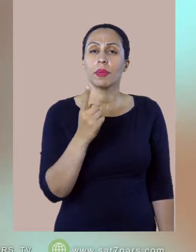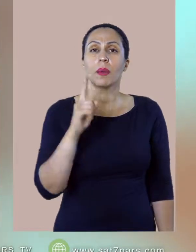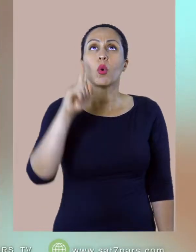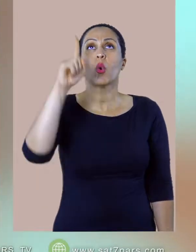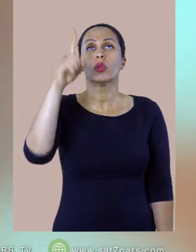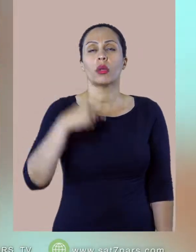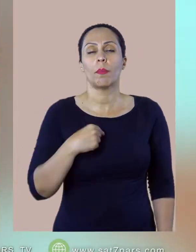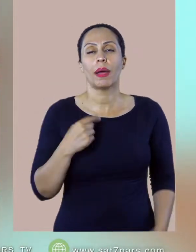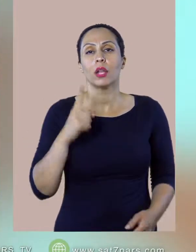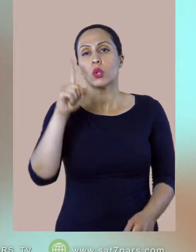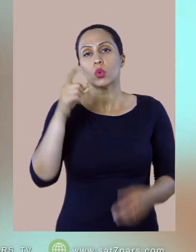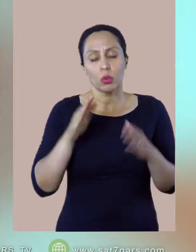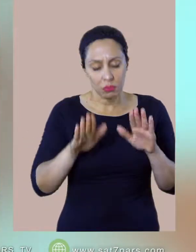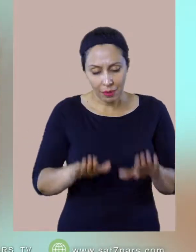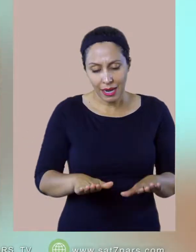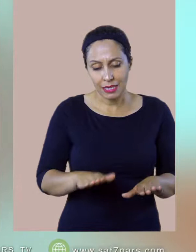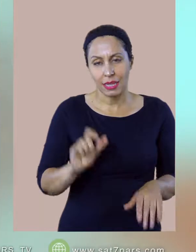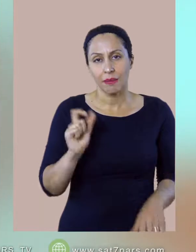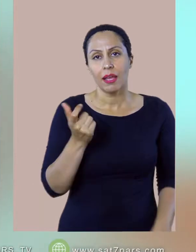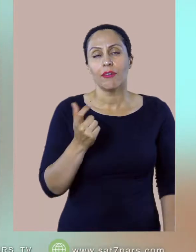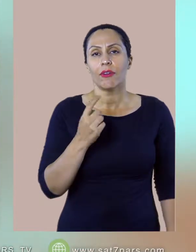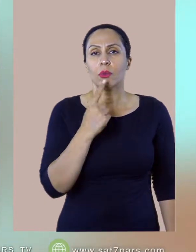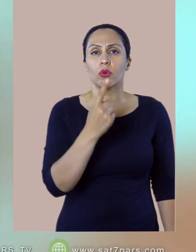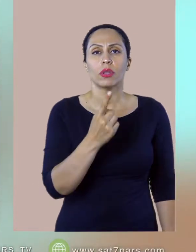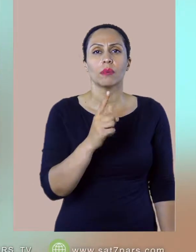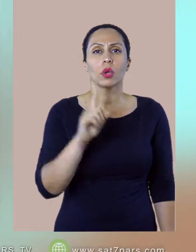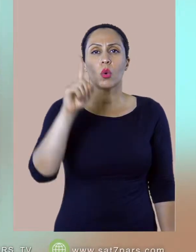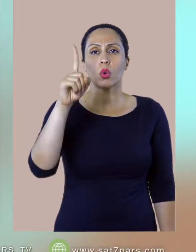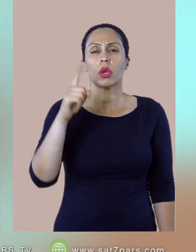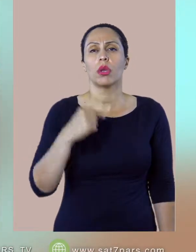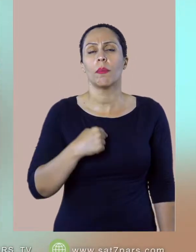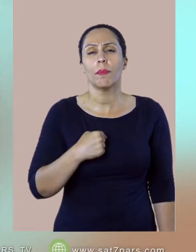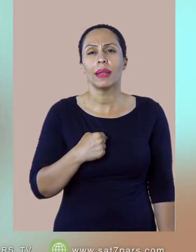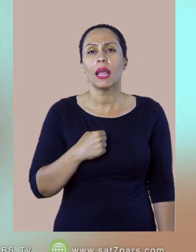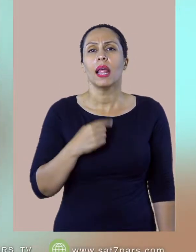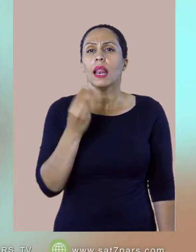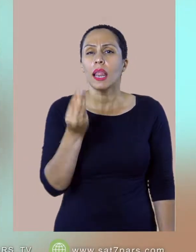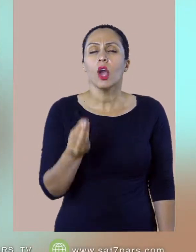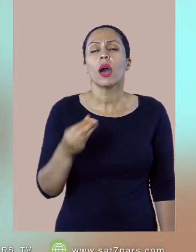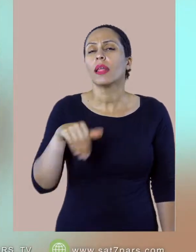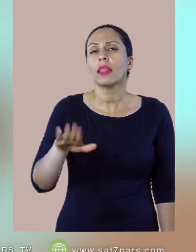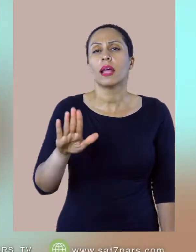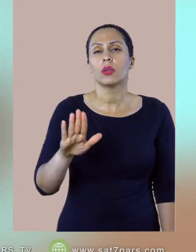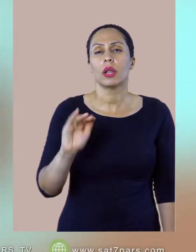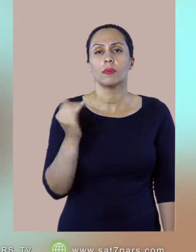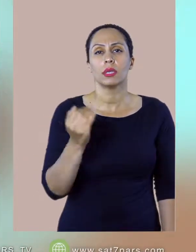نخون کلمه خدا رو میگفتم اصلا منی که اینقدر کسیفم لایقه نیستم که دست بزنم به کلام قدوس